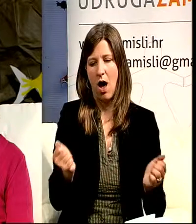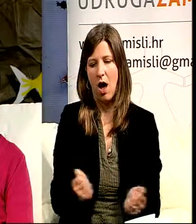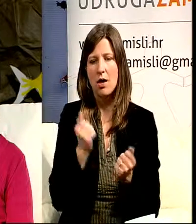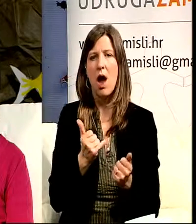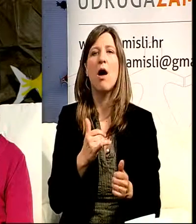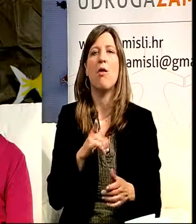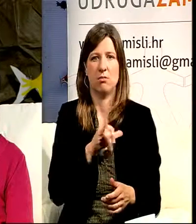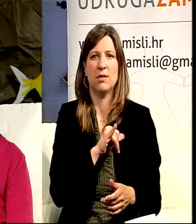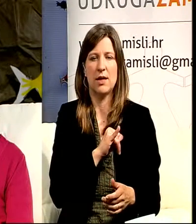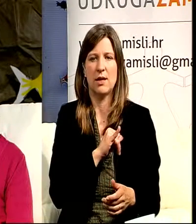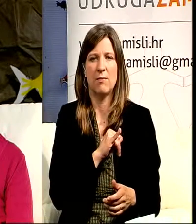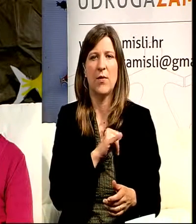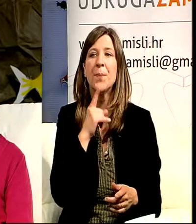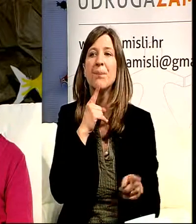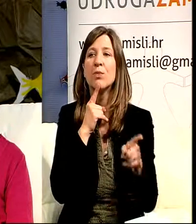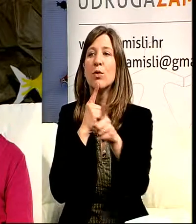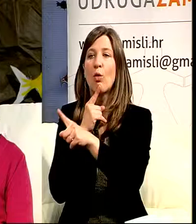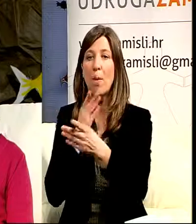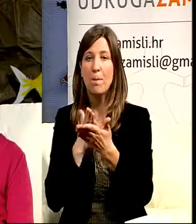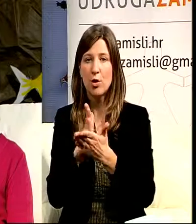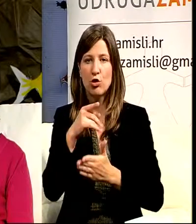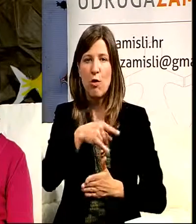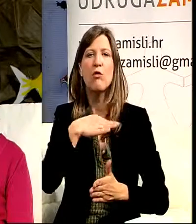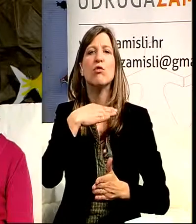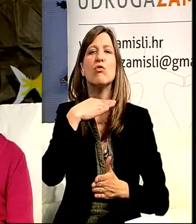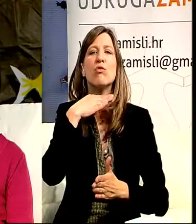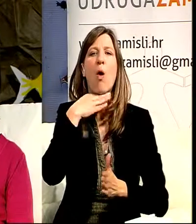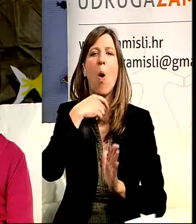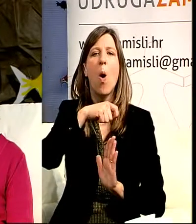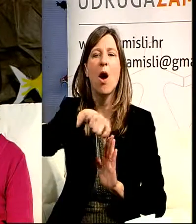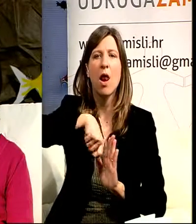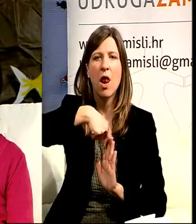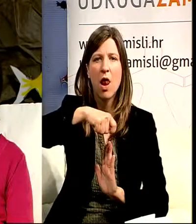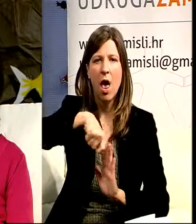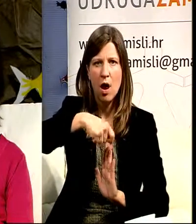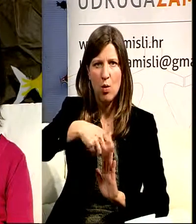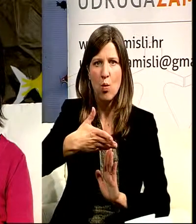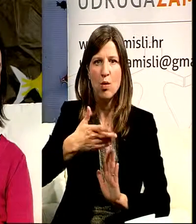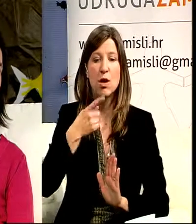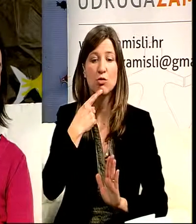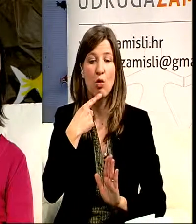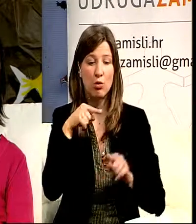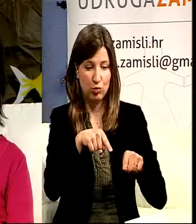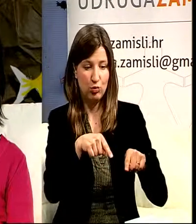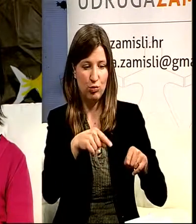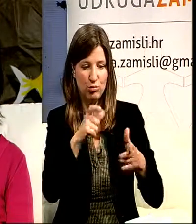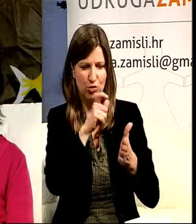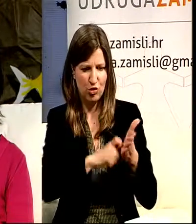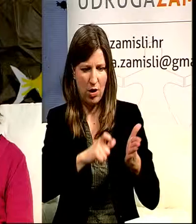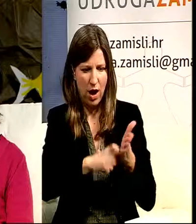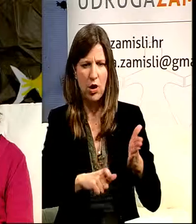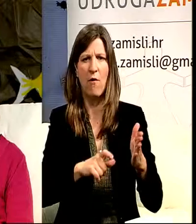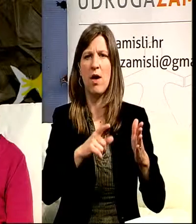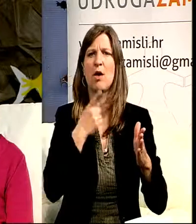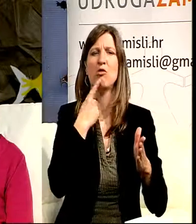ljudi koji su prošli kroz tu školu kuhanja i kao korisnici i kao mentor ili kako bi ih nazvala,